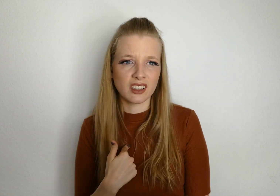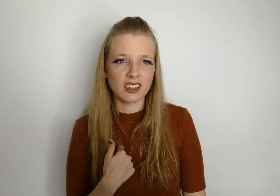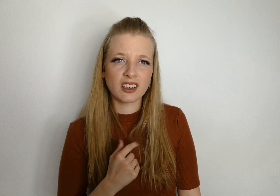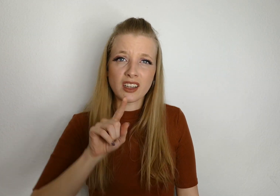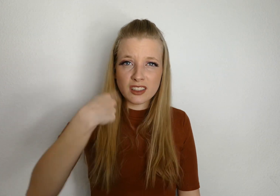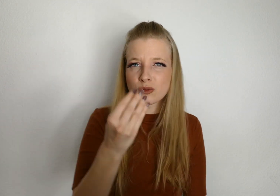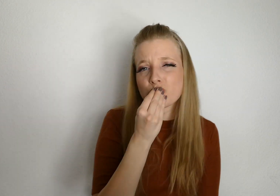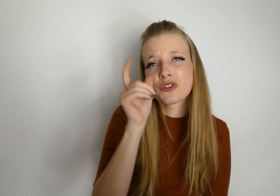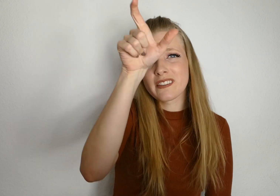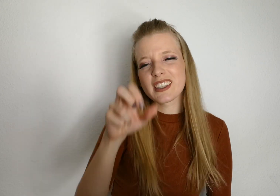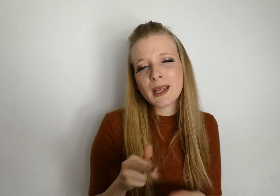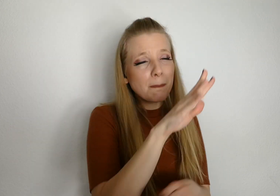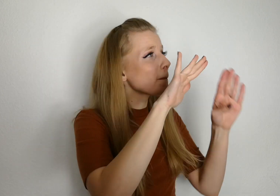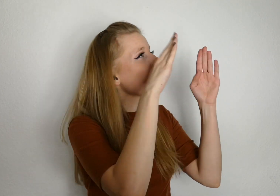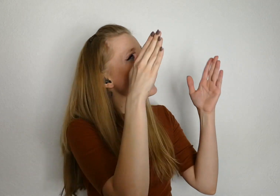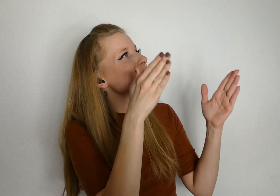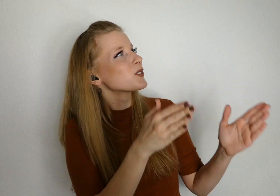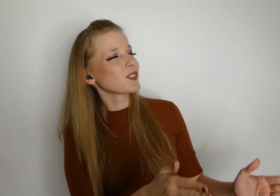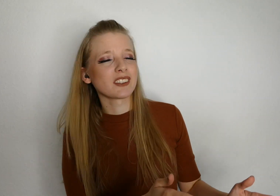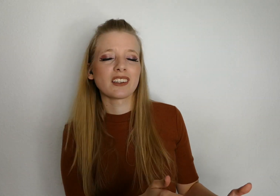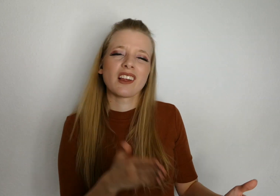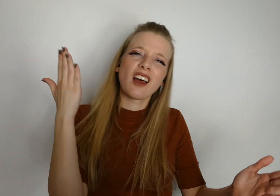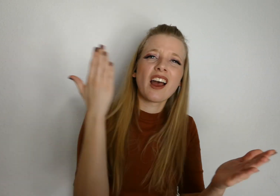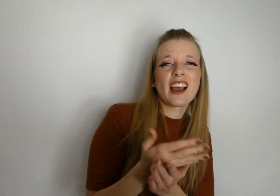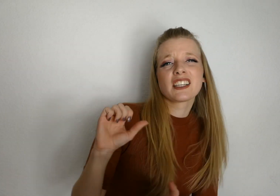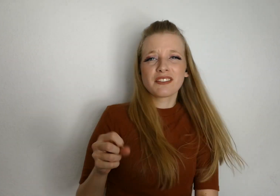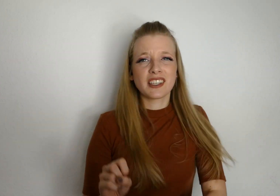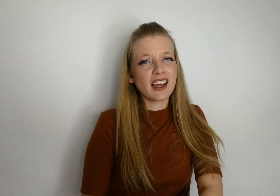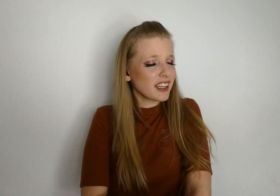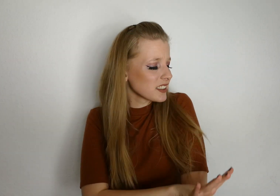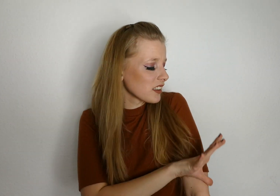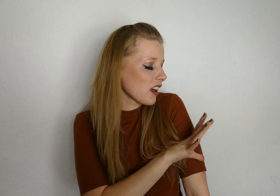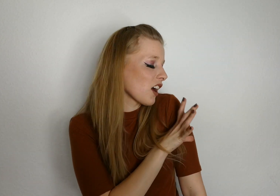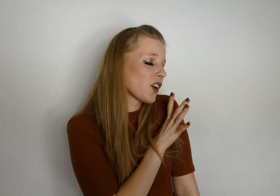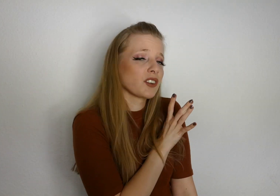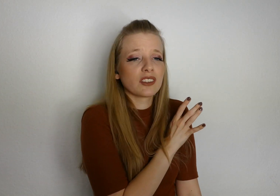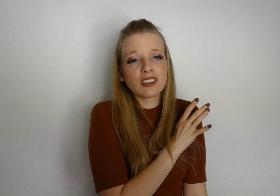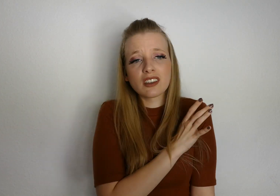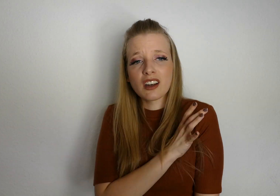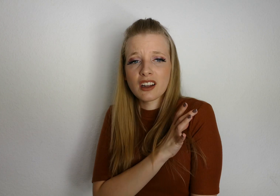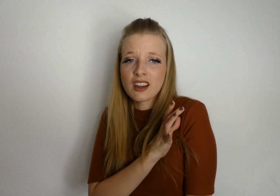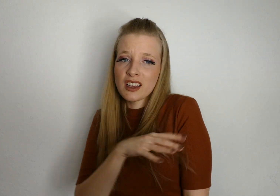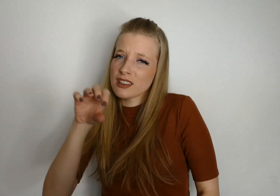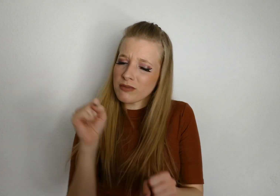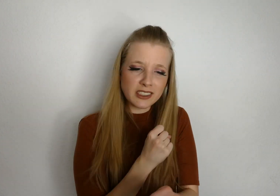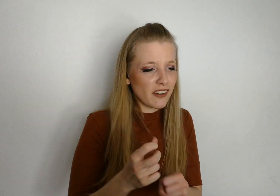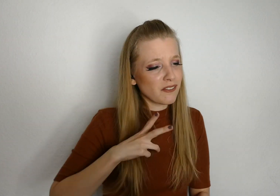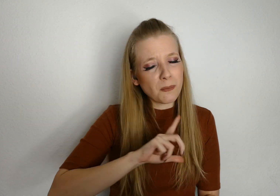Dann kiss ich dich im Treppenhaus Endlich wieder Gänsehaut Ich halt es nicht bis oben